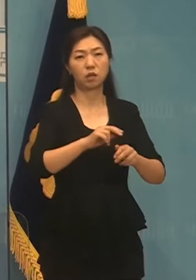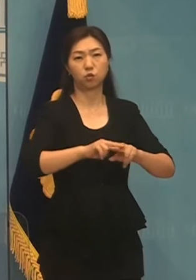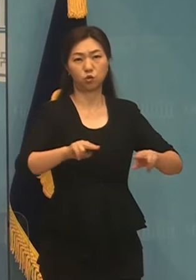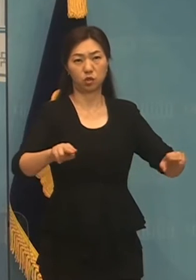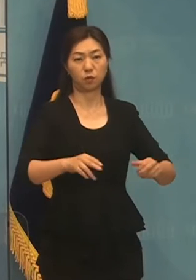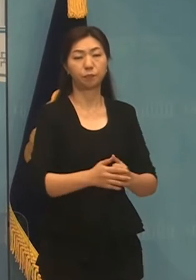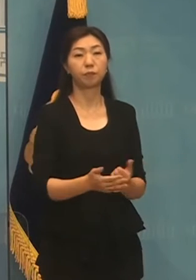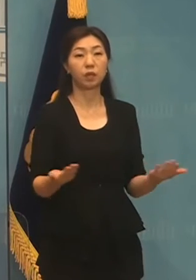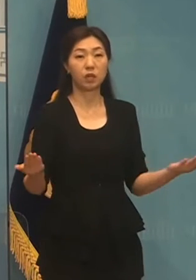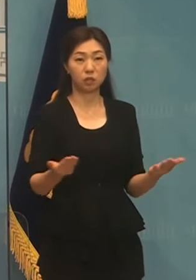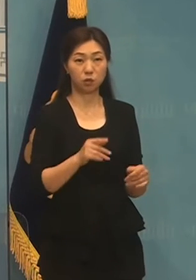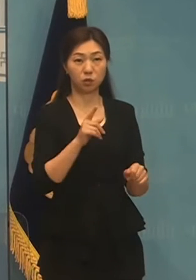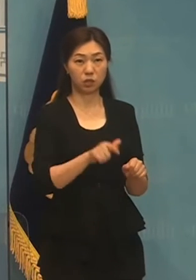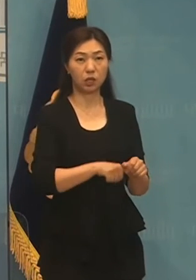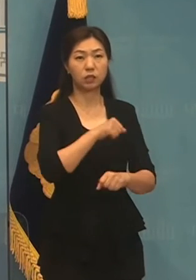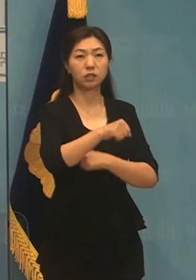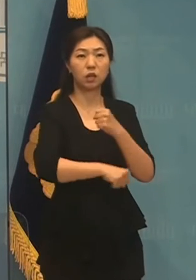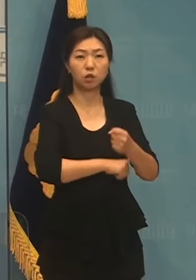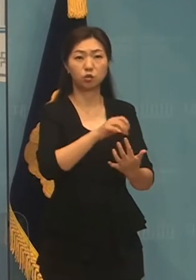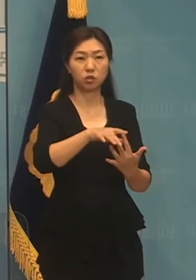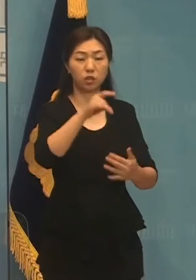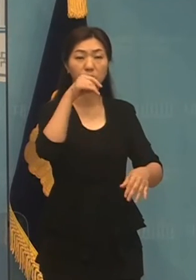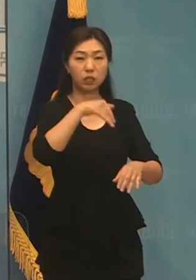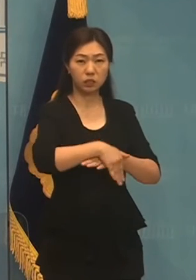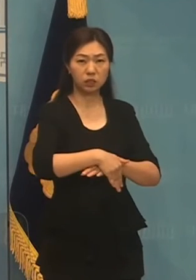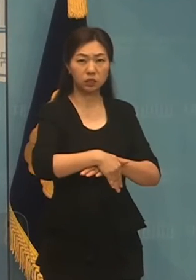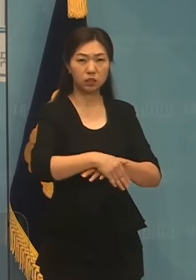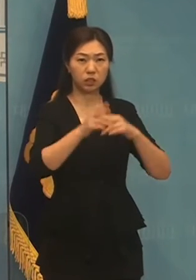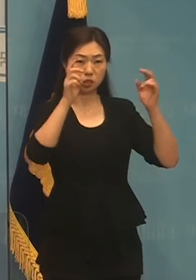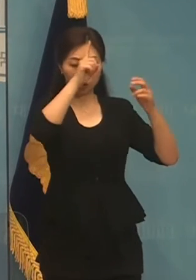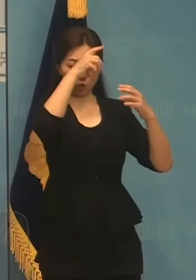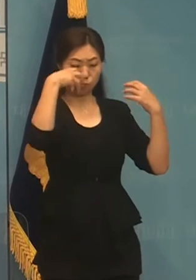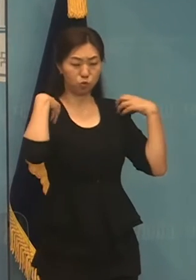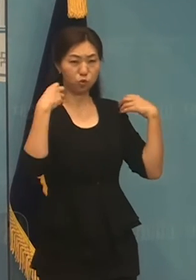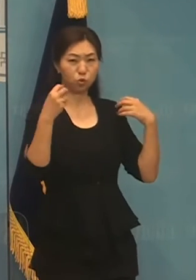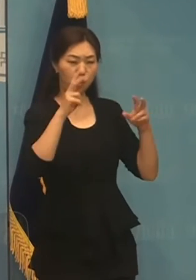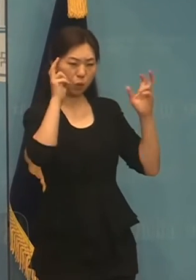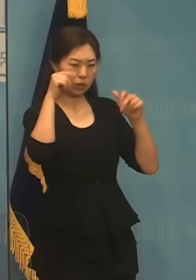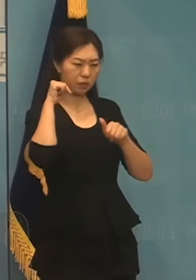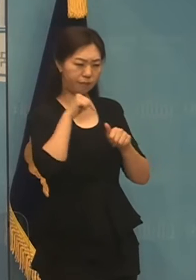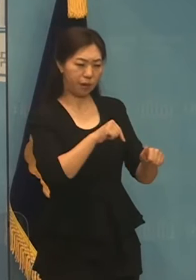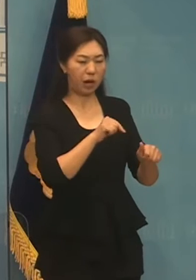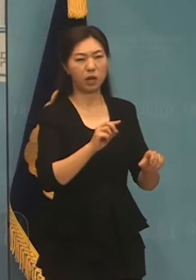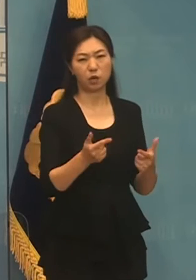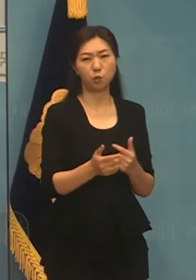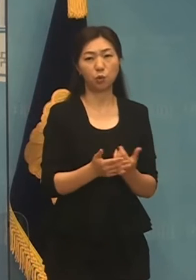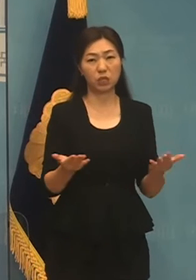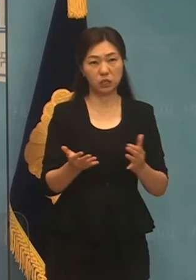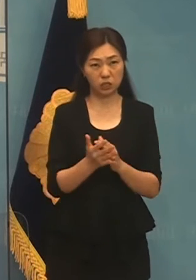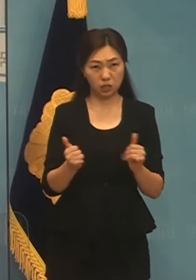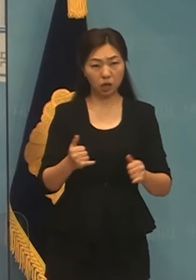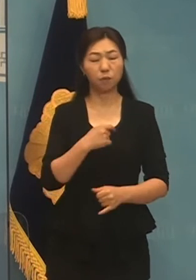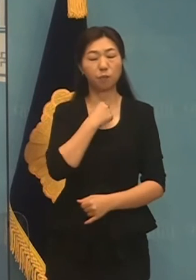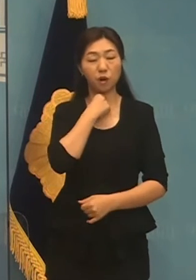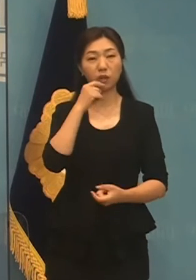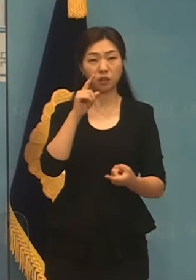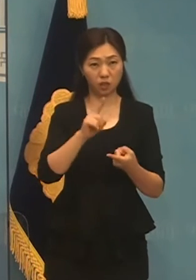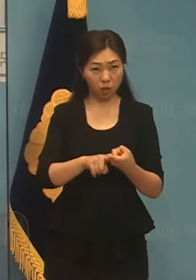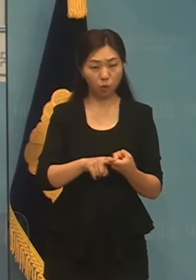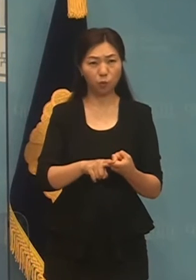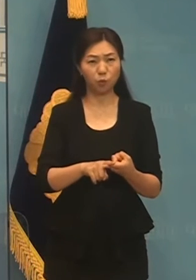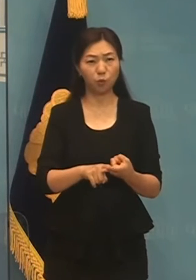근로시간 자유선택제는 정부의 규제와 기업의 규정하니 노동자 스스로 본인 수요에 맞게